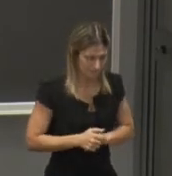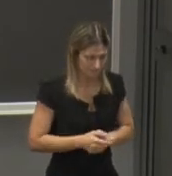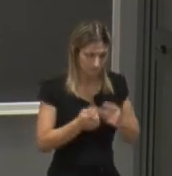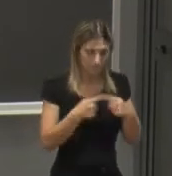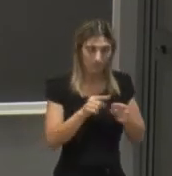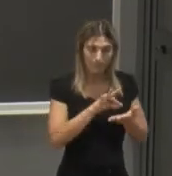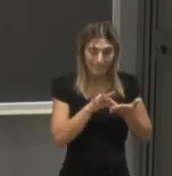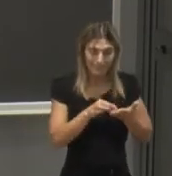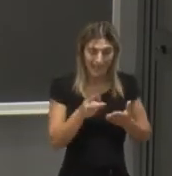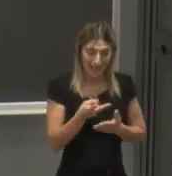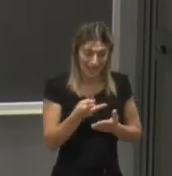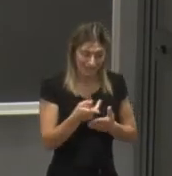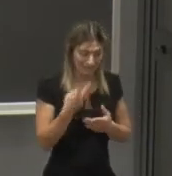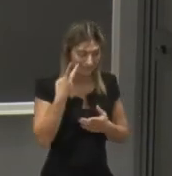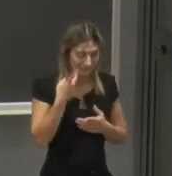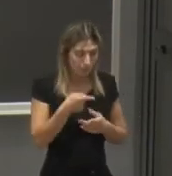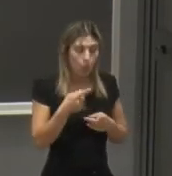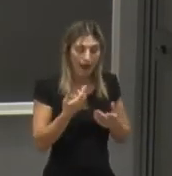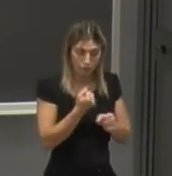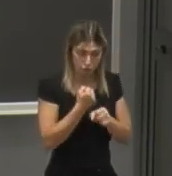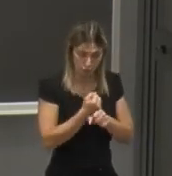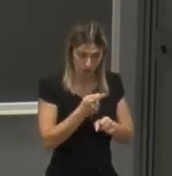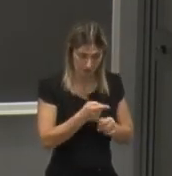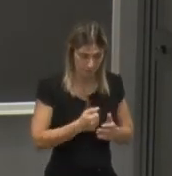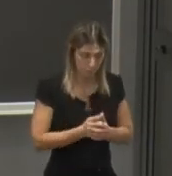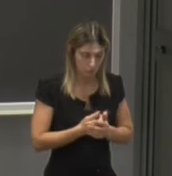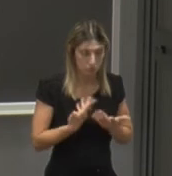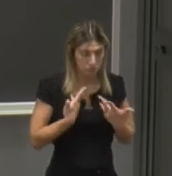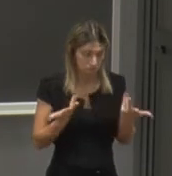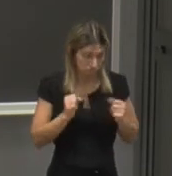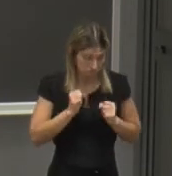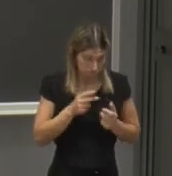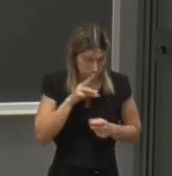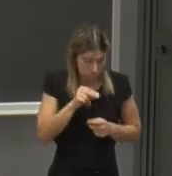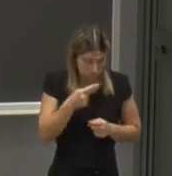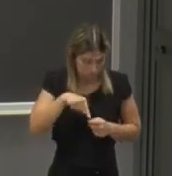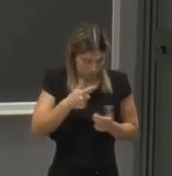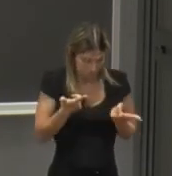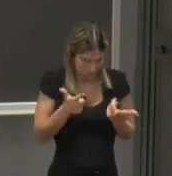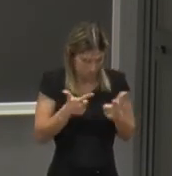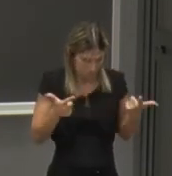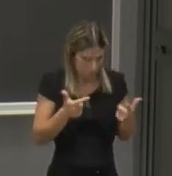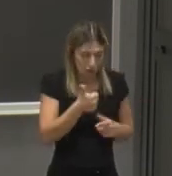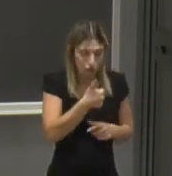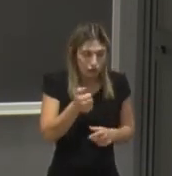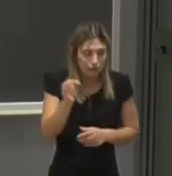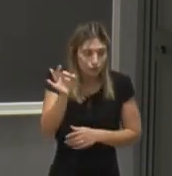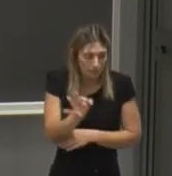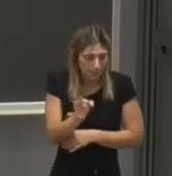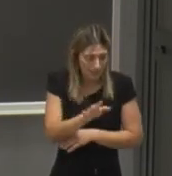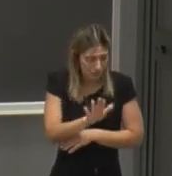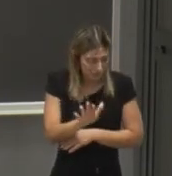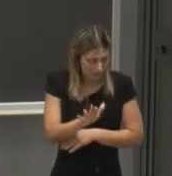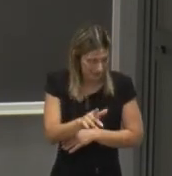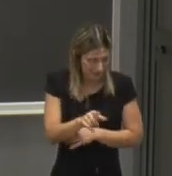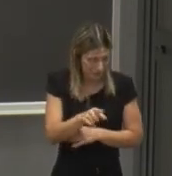questi sono i dati sull'occupabilità penso che ci sia poco da dire cioè il 100% questi sono